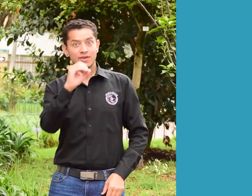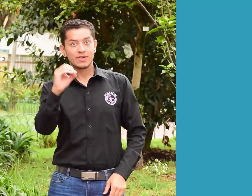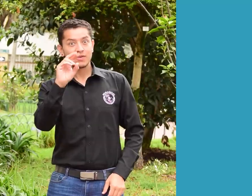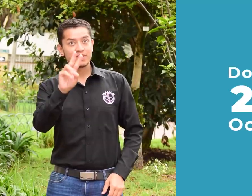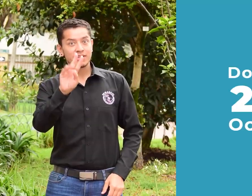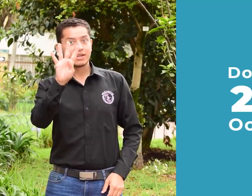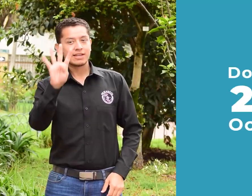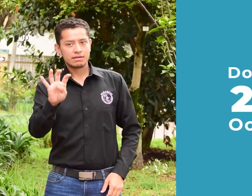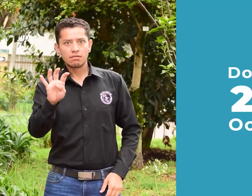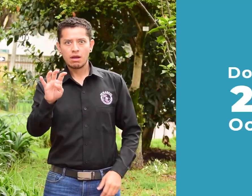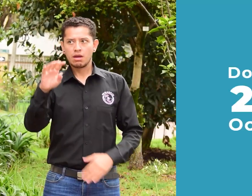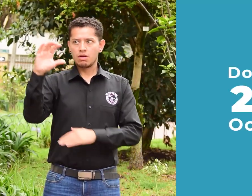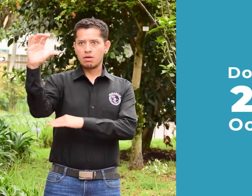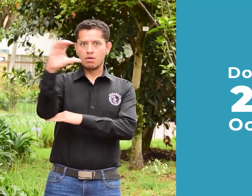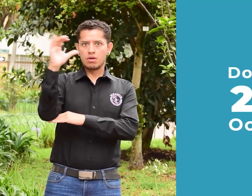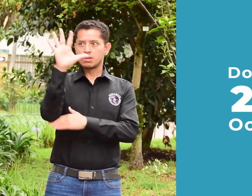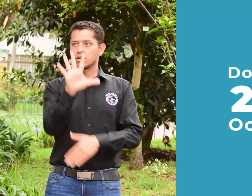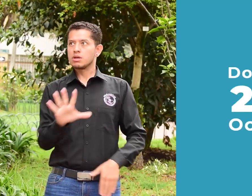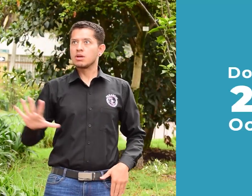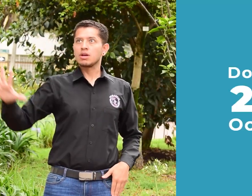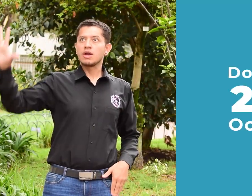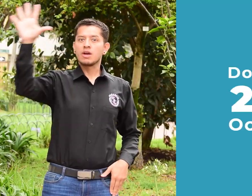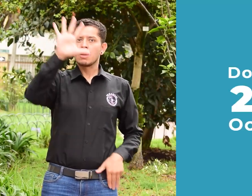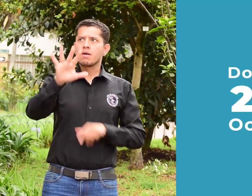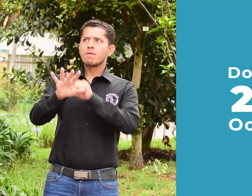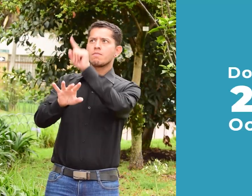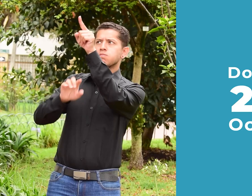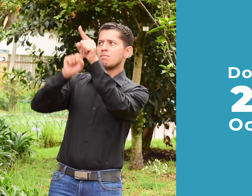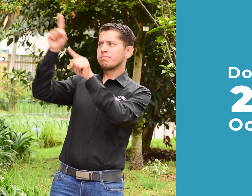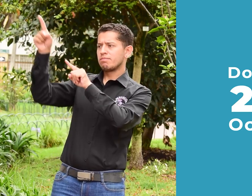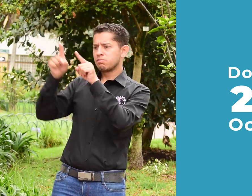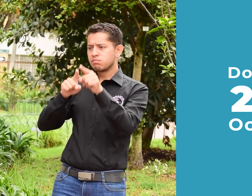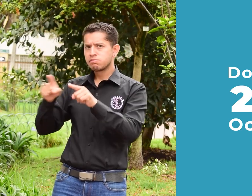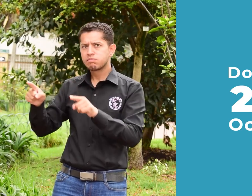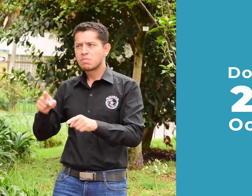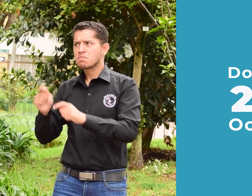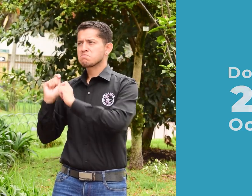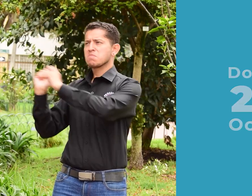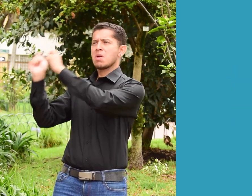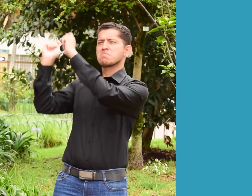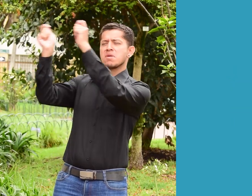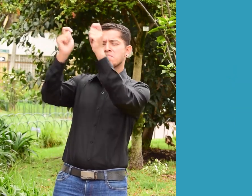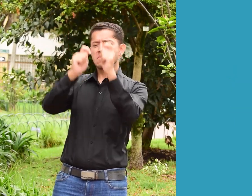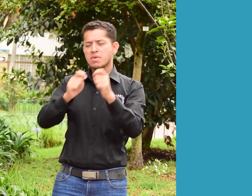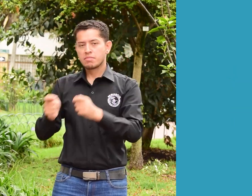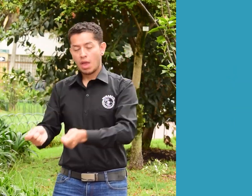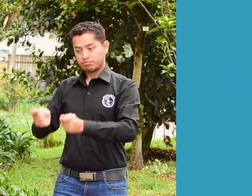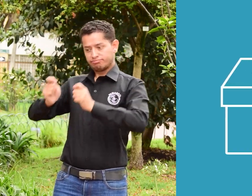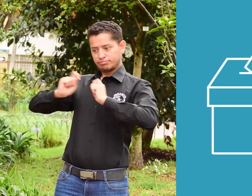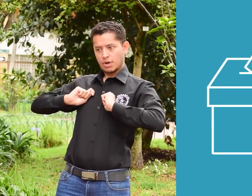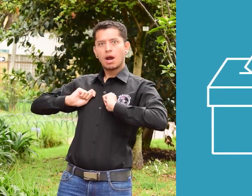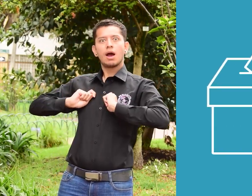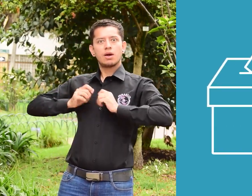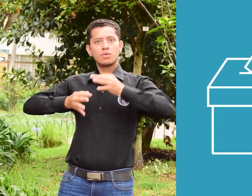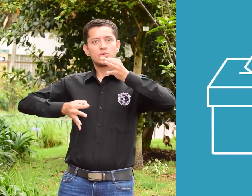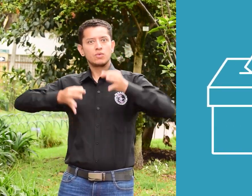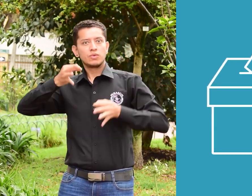Para las elecciones del próximo 29 de octubre, personas de toda Colombia son designados como jurados de